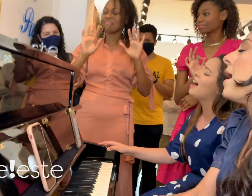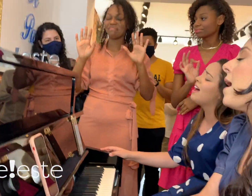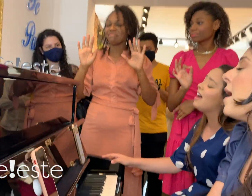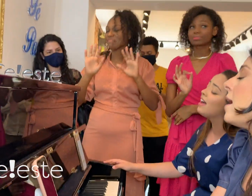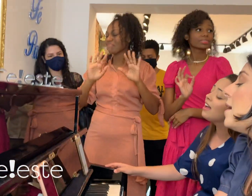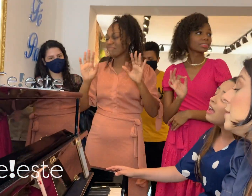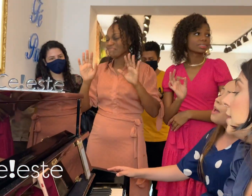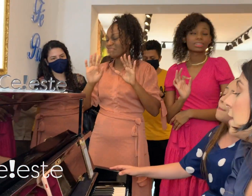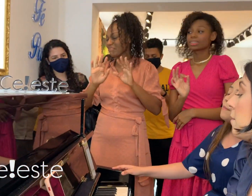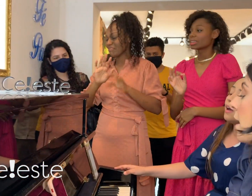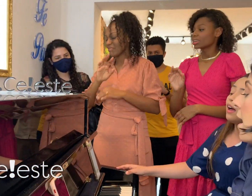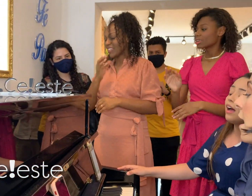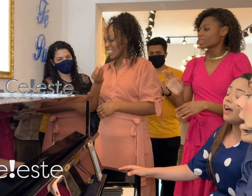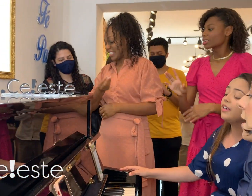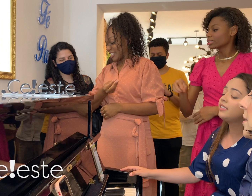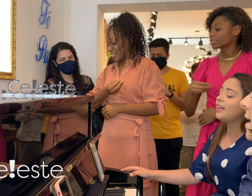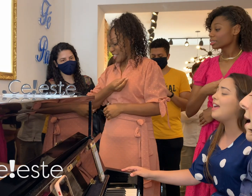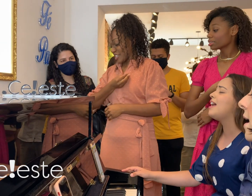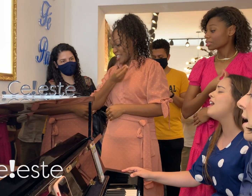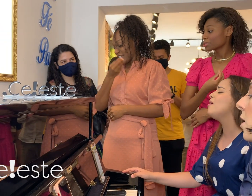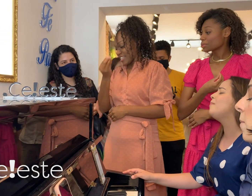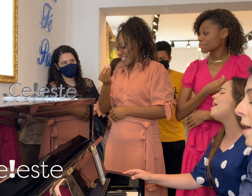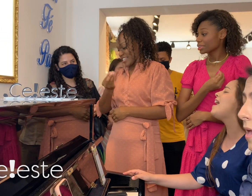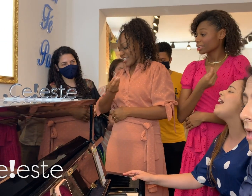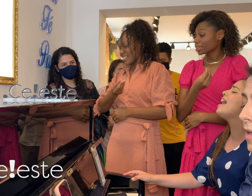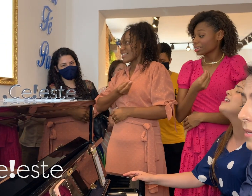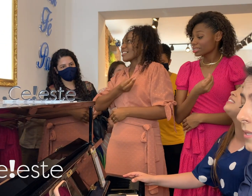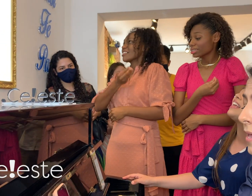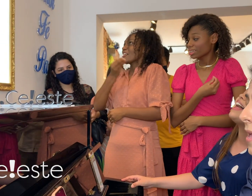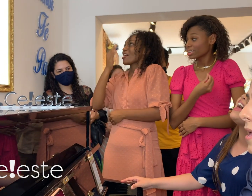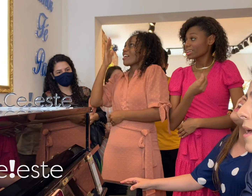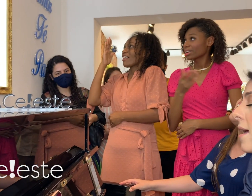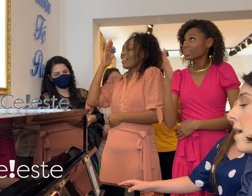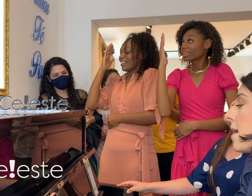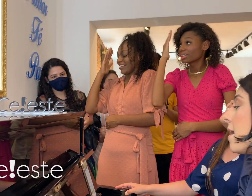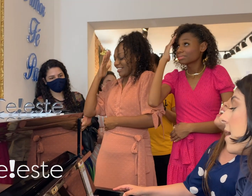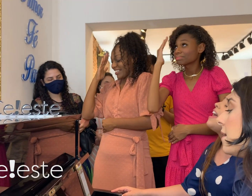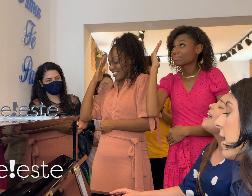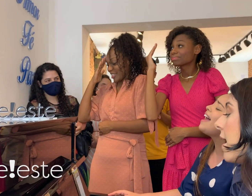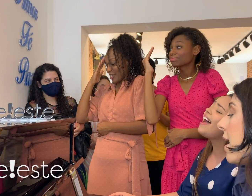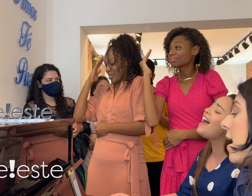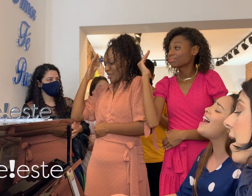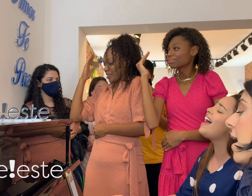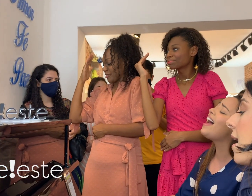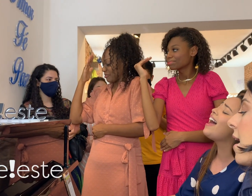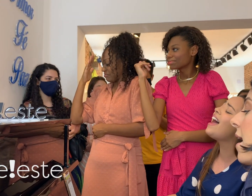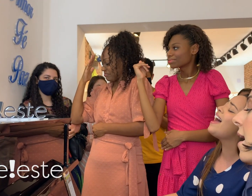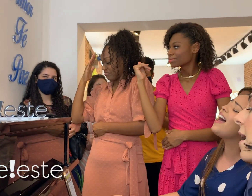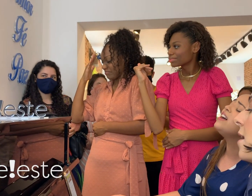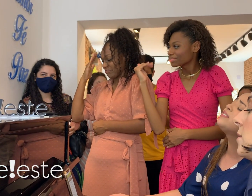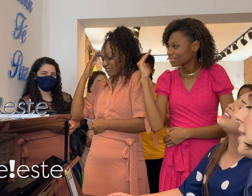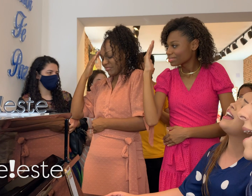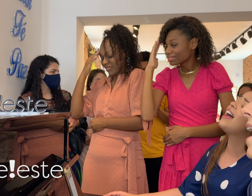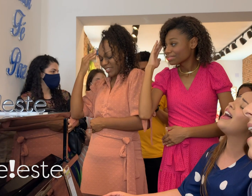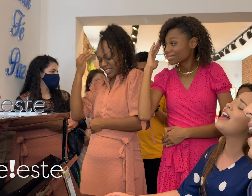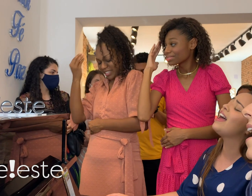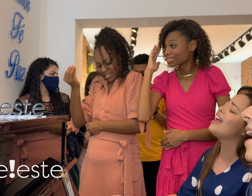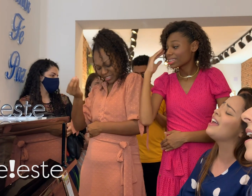Porque Ele Eu bem sei Eu sei sei